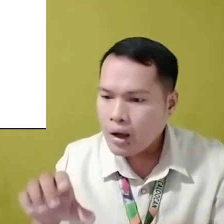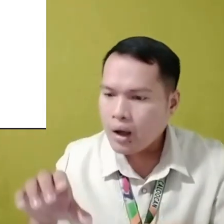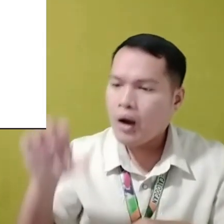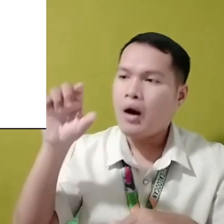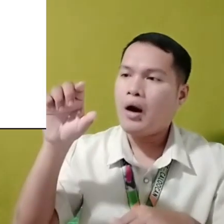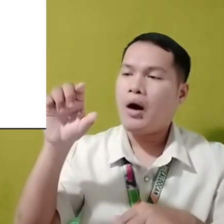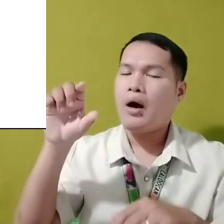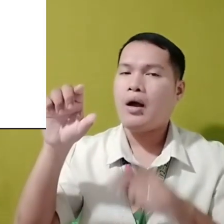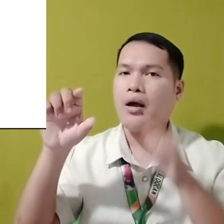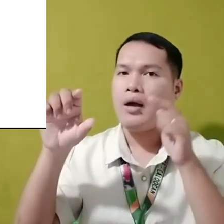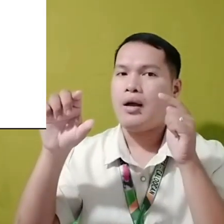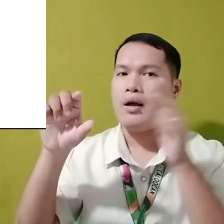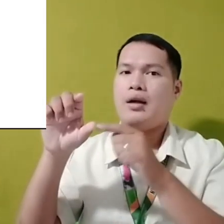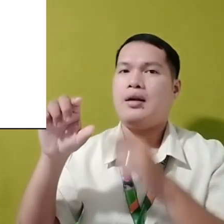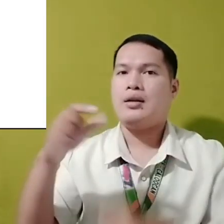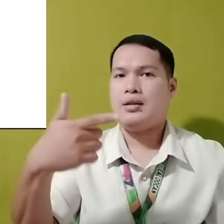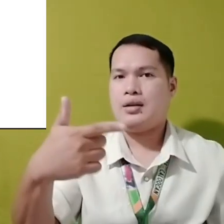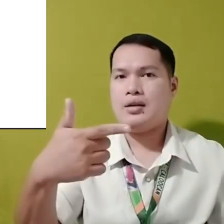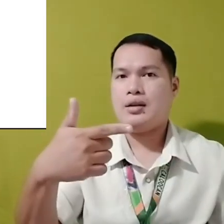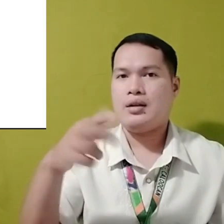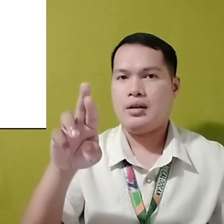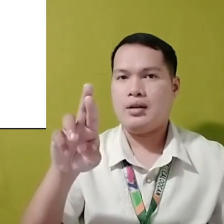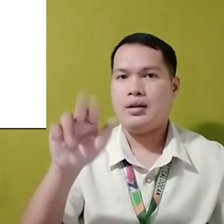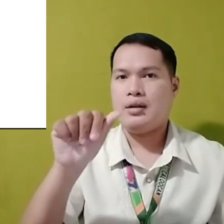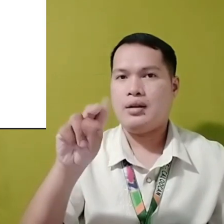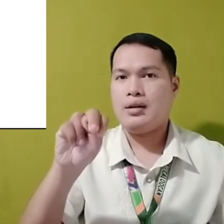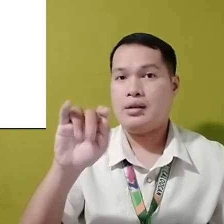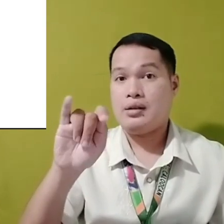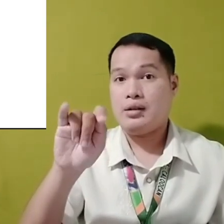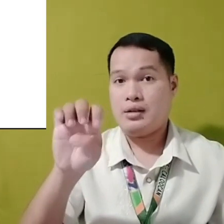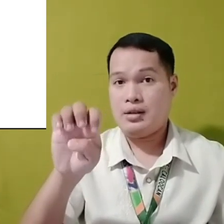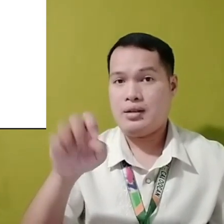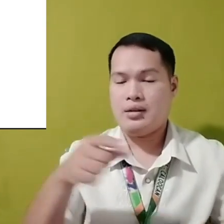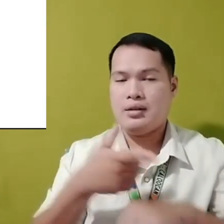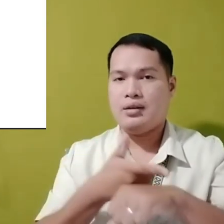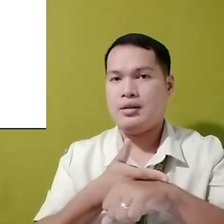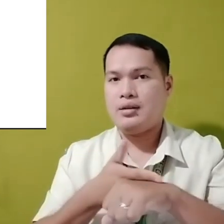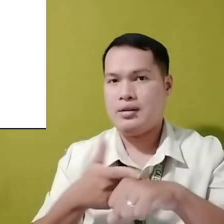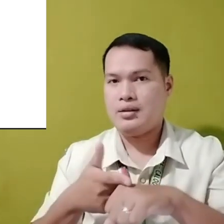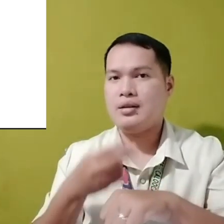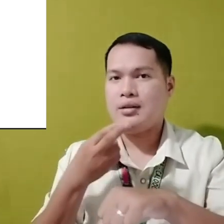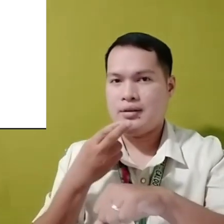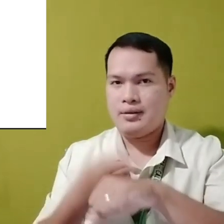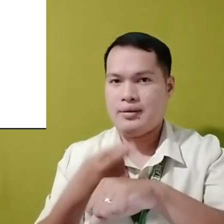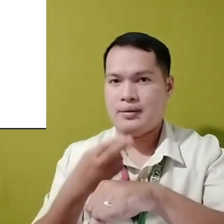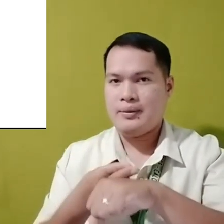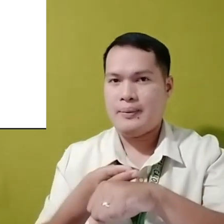granite or granitic rock.